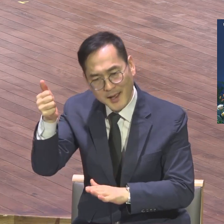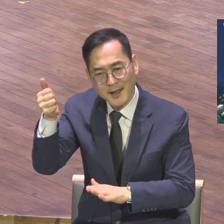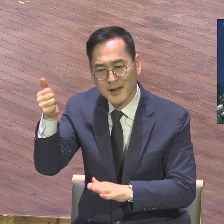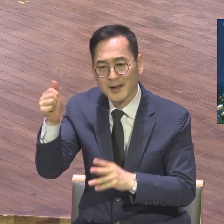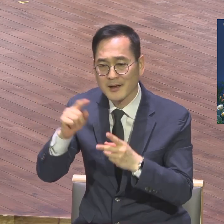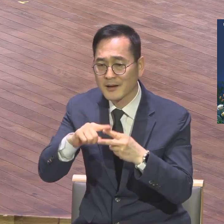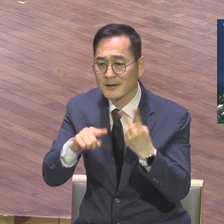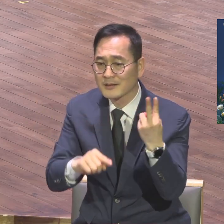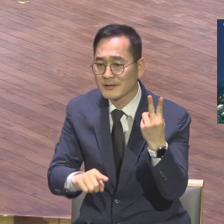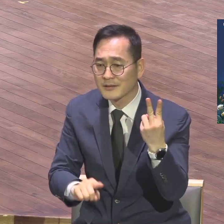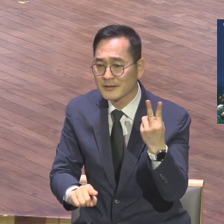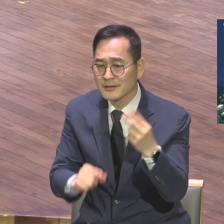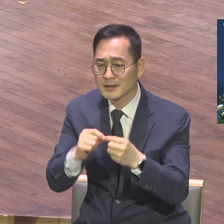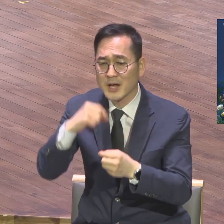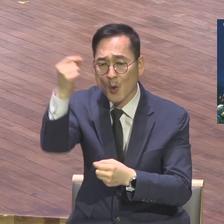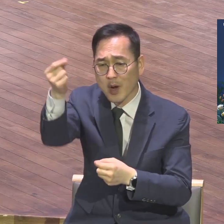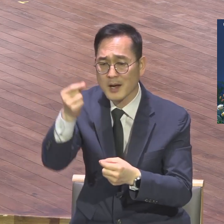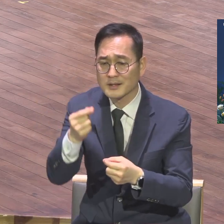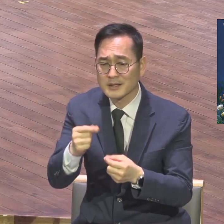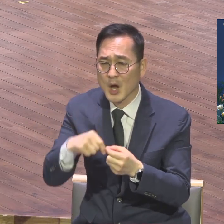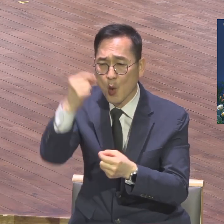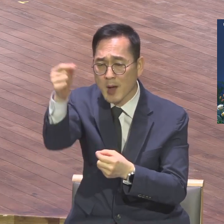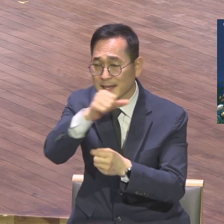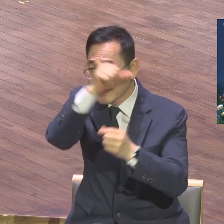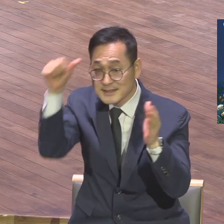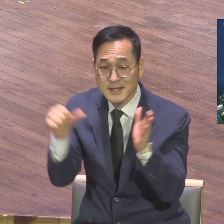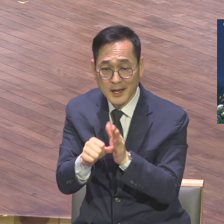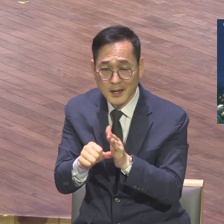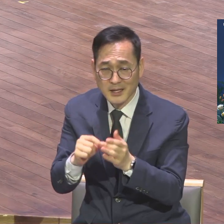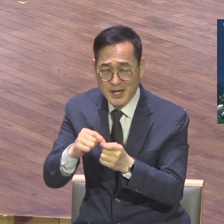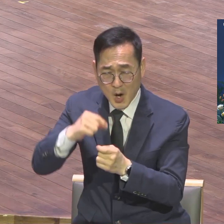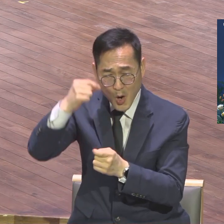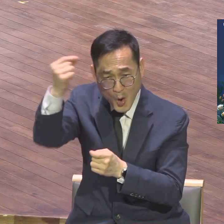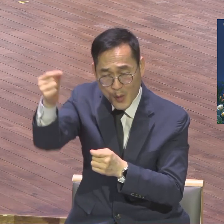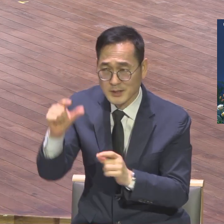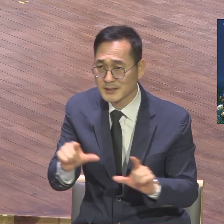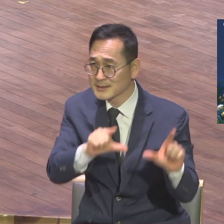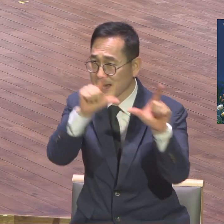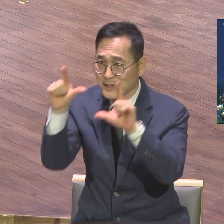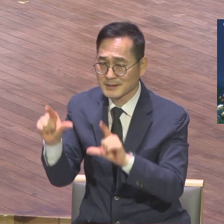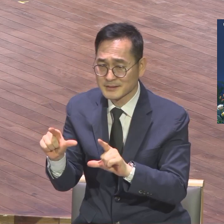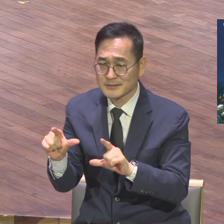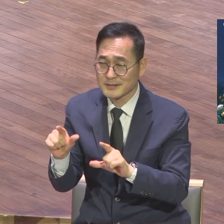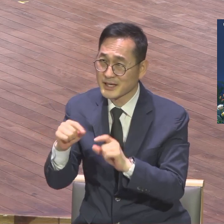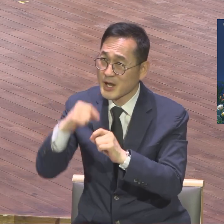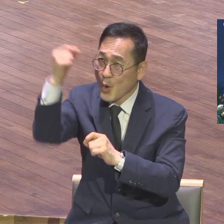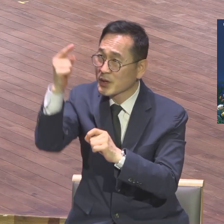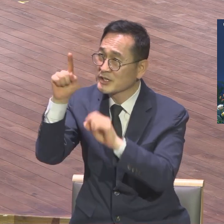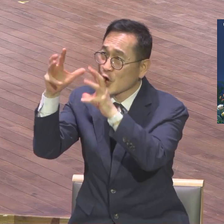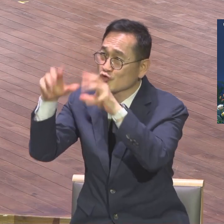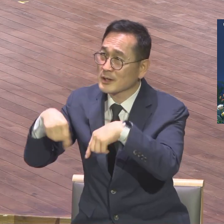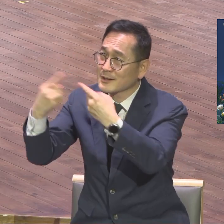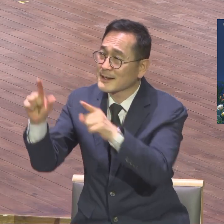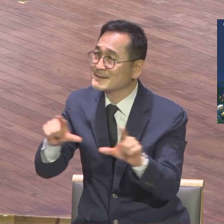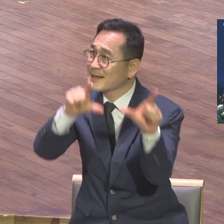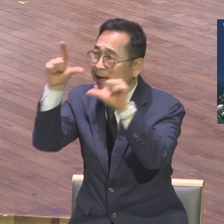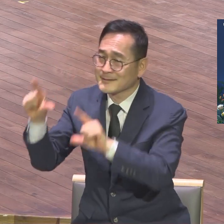영원한 보장된 인생이다. 말이죠. 영원히 보장된 인생 주의 성령이 함께하시고 우리를